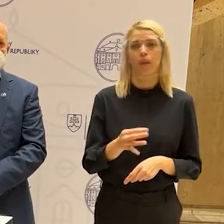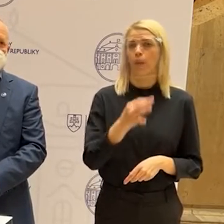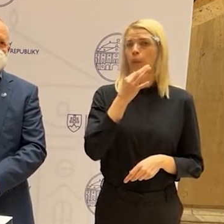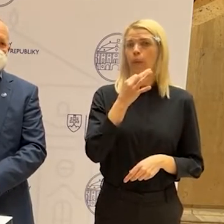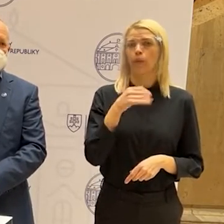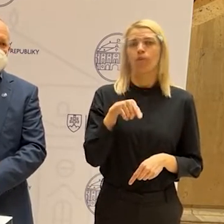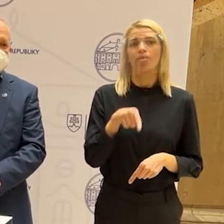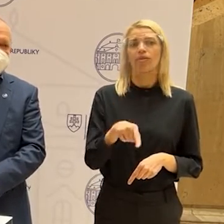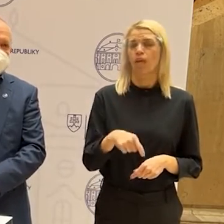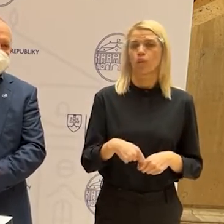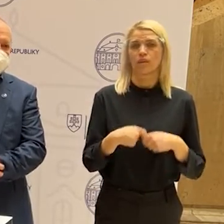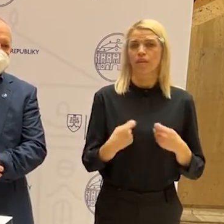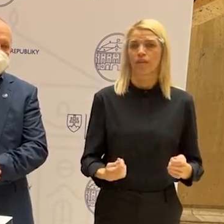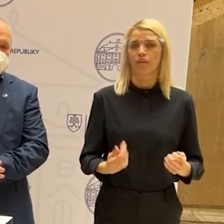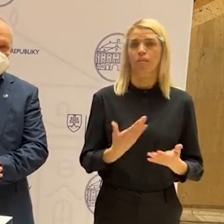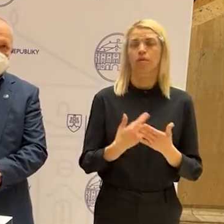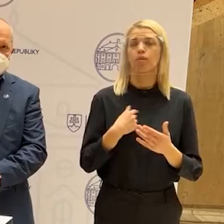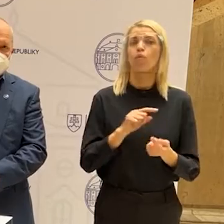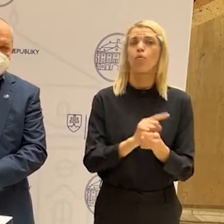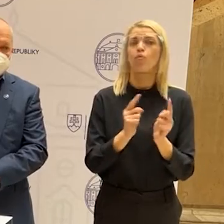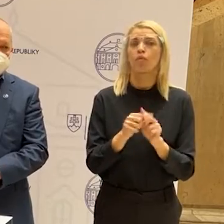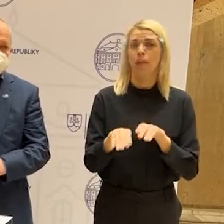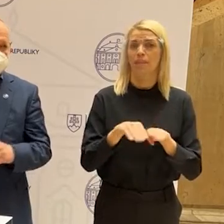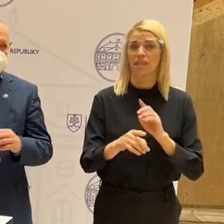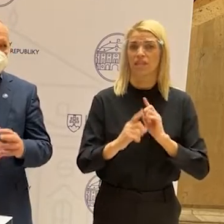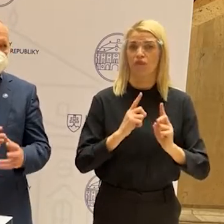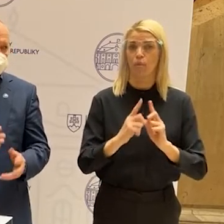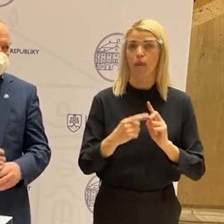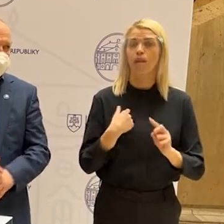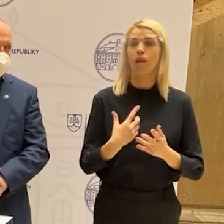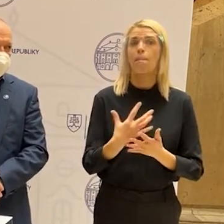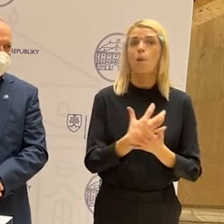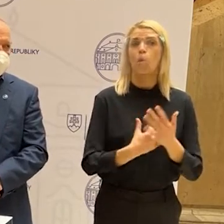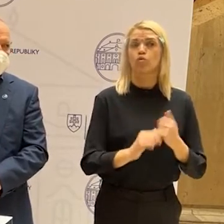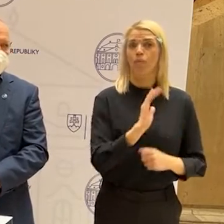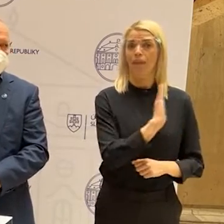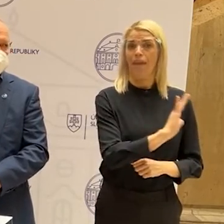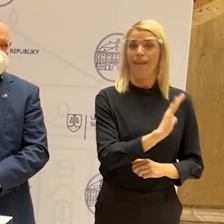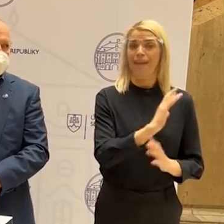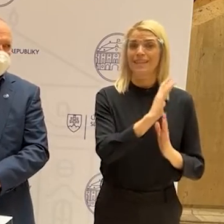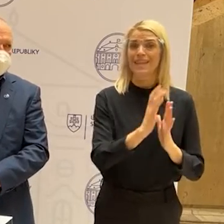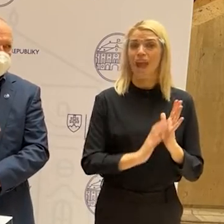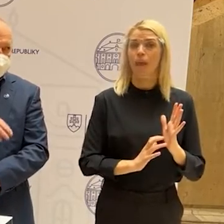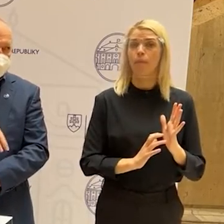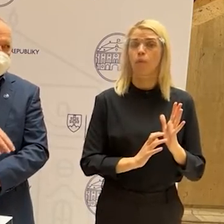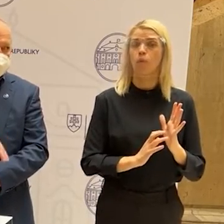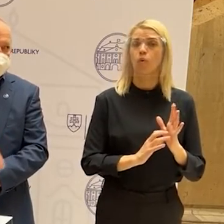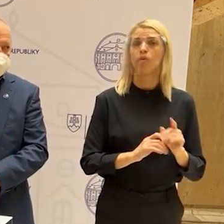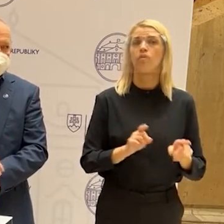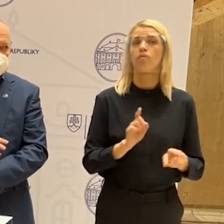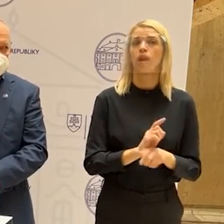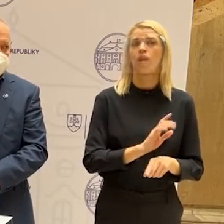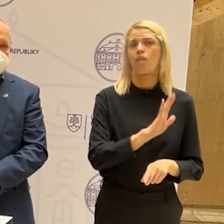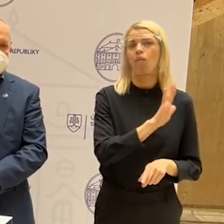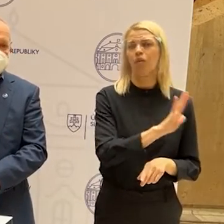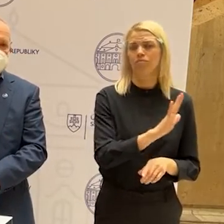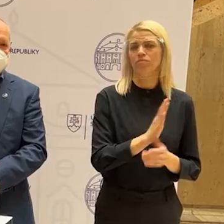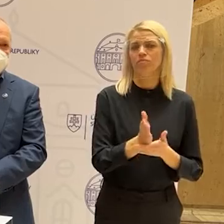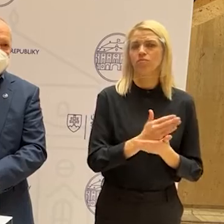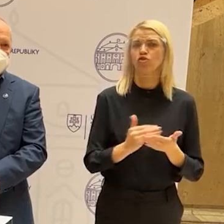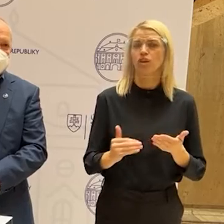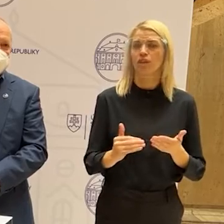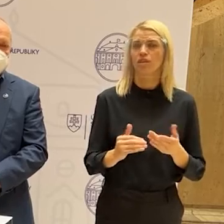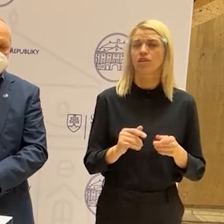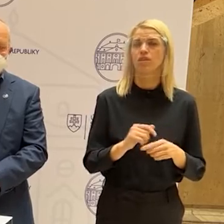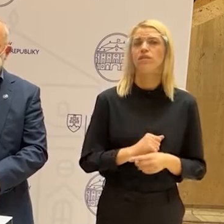sme sa dohodli s ministerstvom dopravi, že použijeme ich schému na ich segmenty a